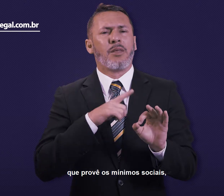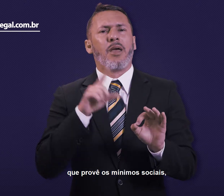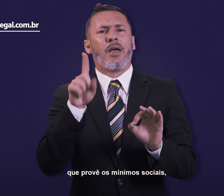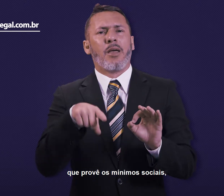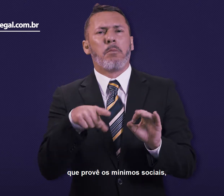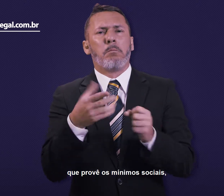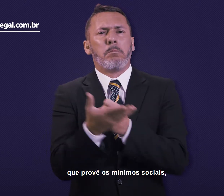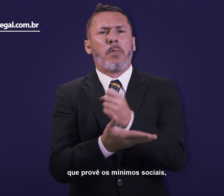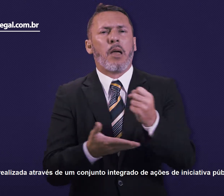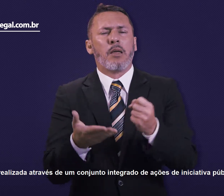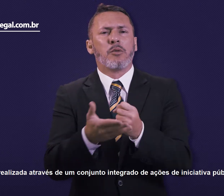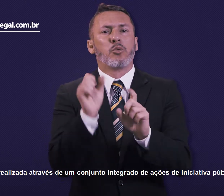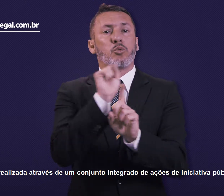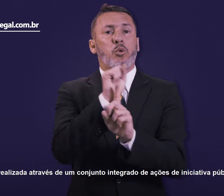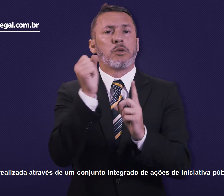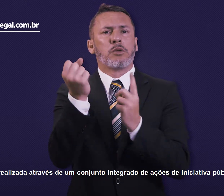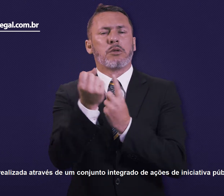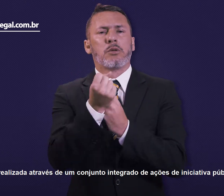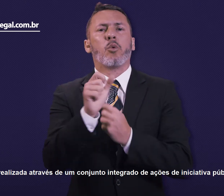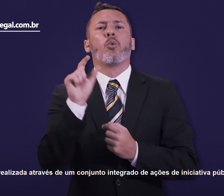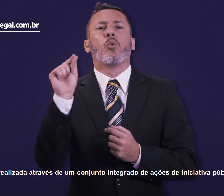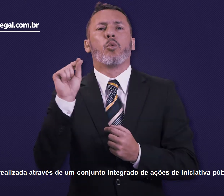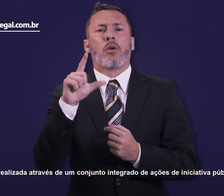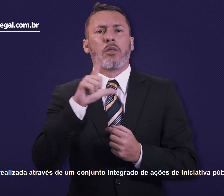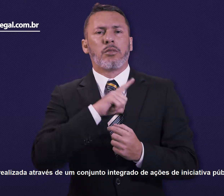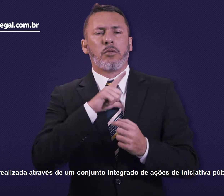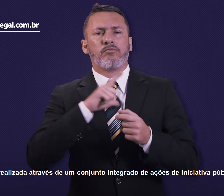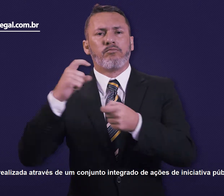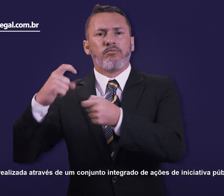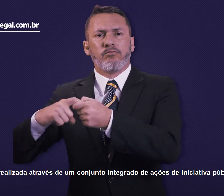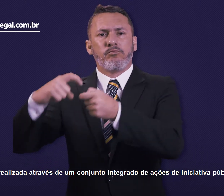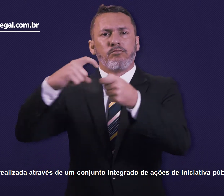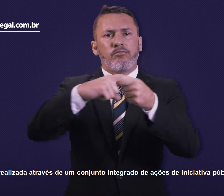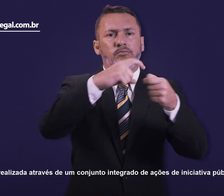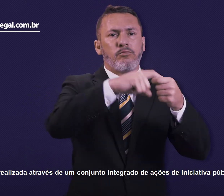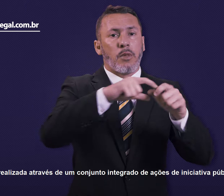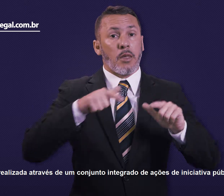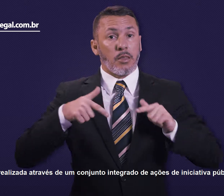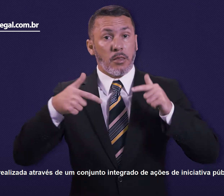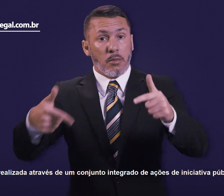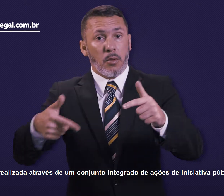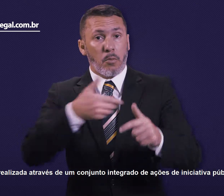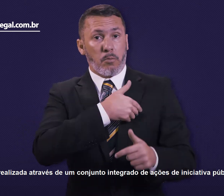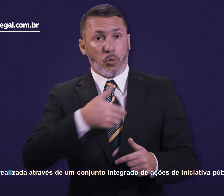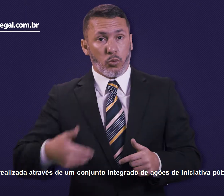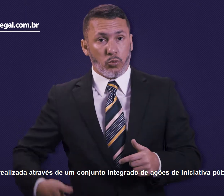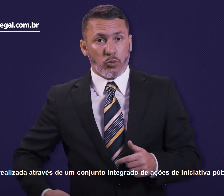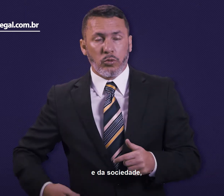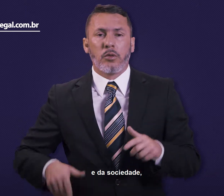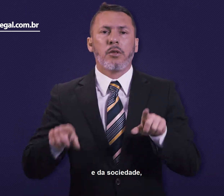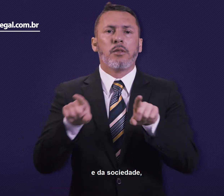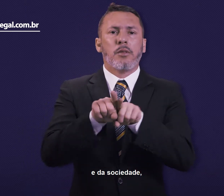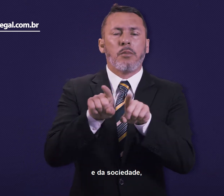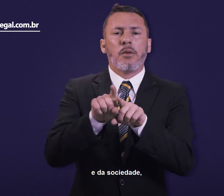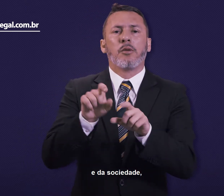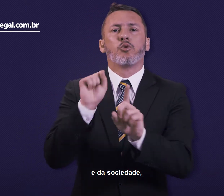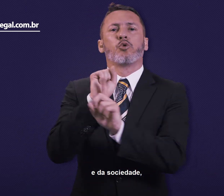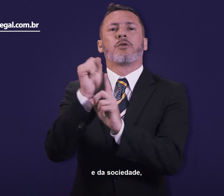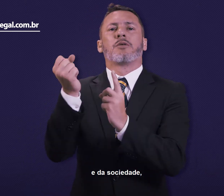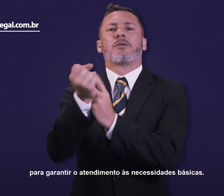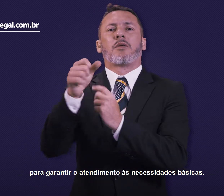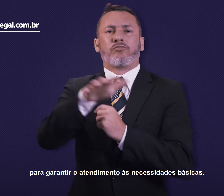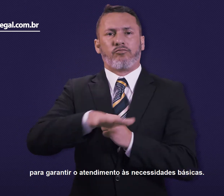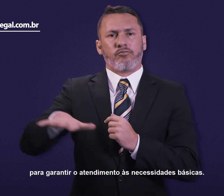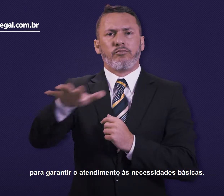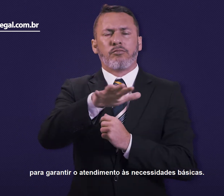mínimos sociais realizada através de um conjunto integrado de ações de iniciativa pública e da sociedade,